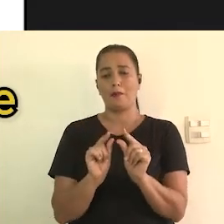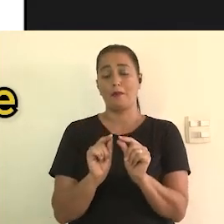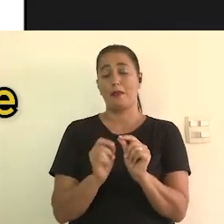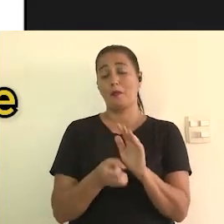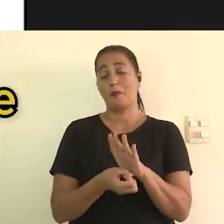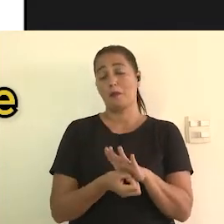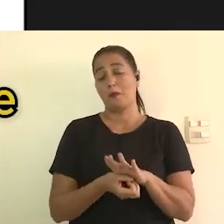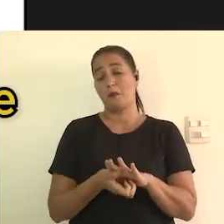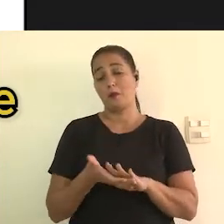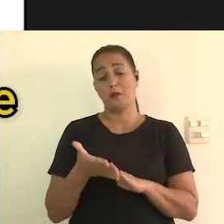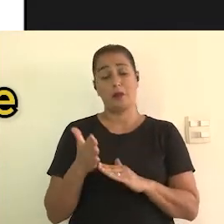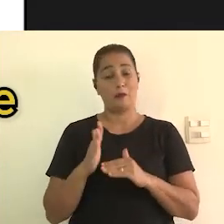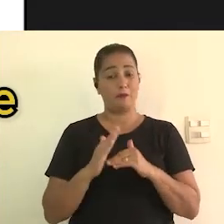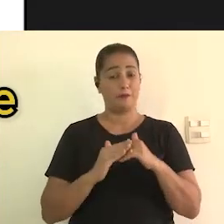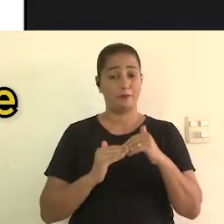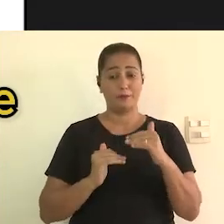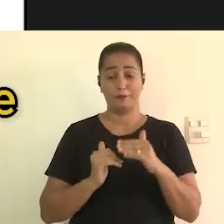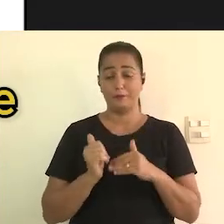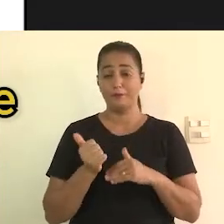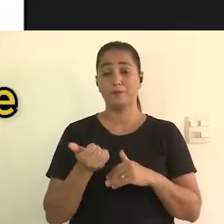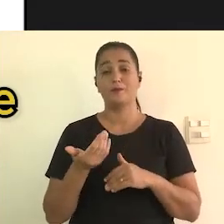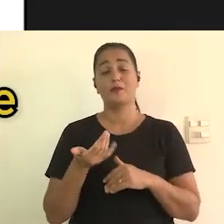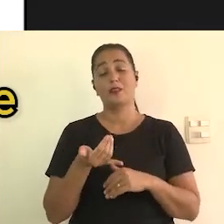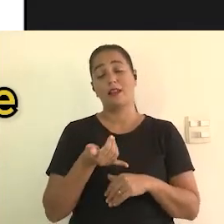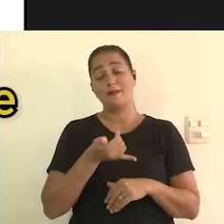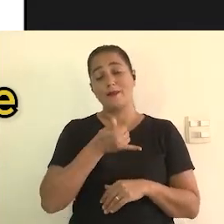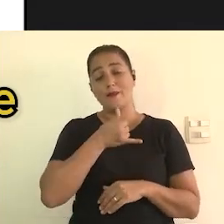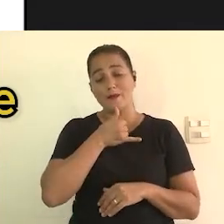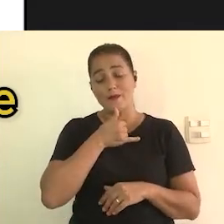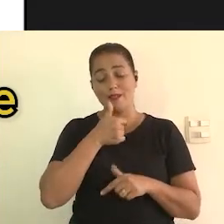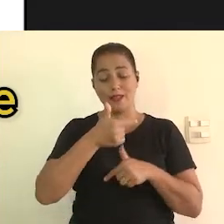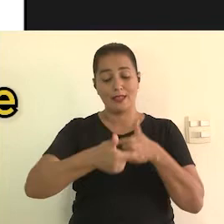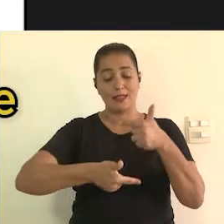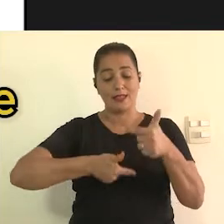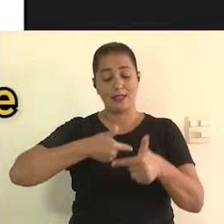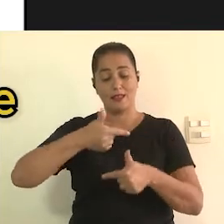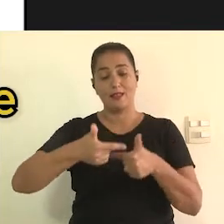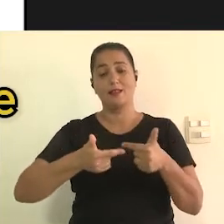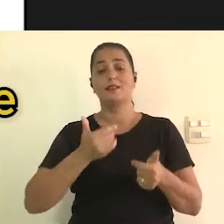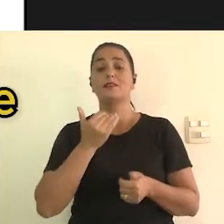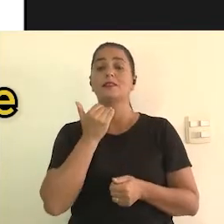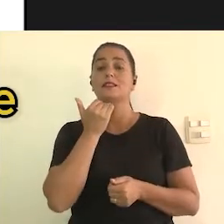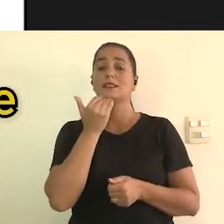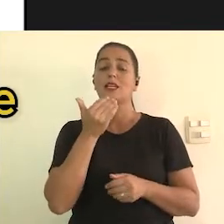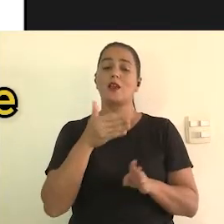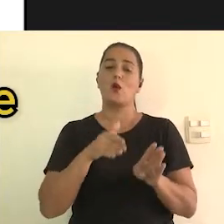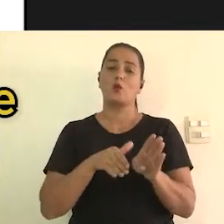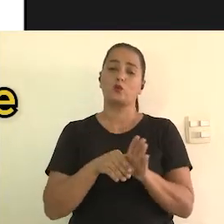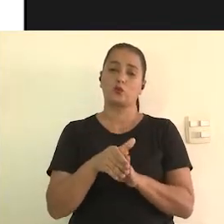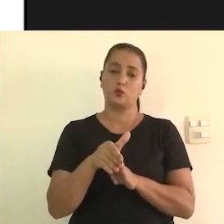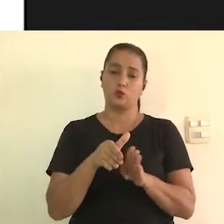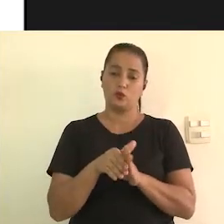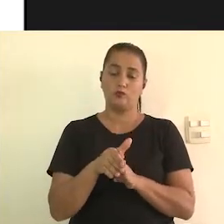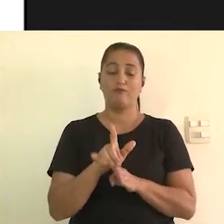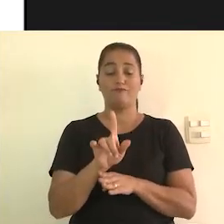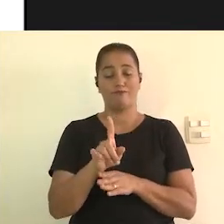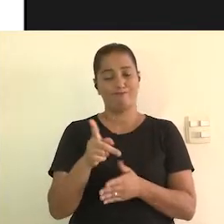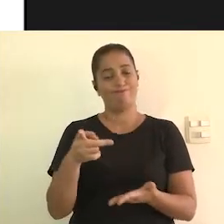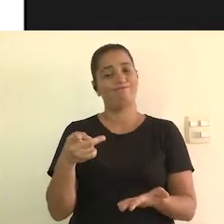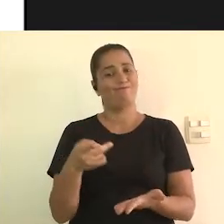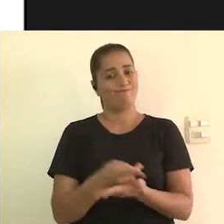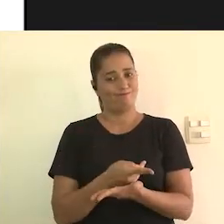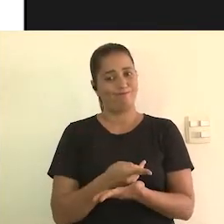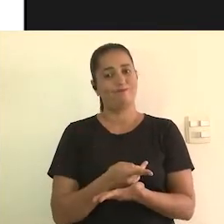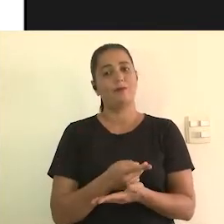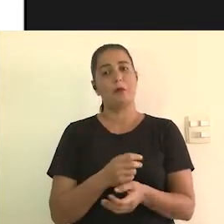negociação para diminuir o preço e, muitas vezes, profissionais da audiodescrição, infelizmente,